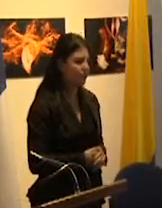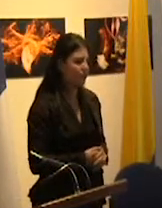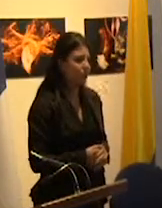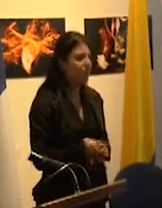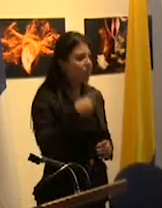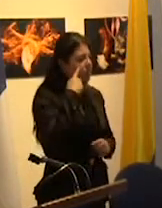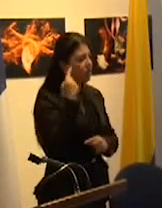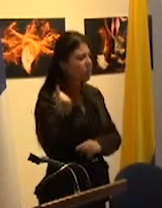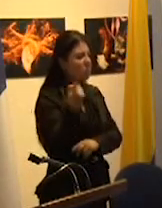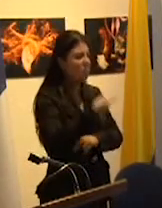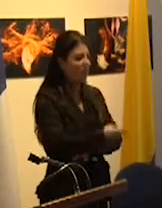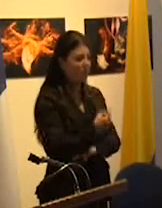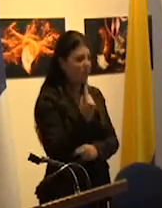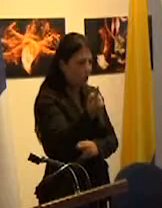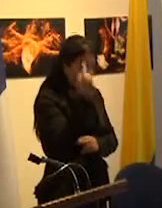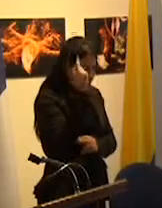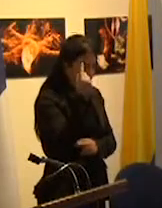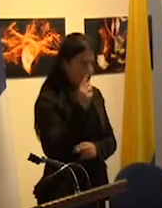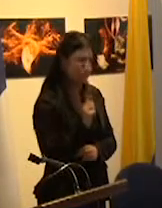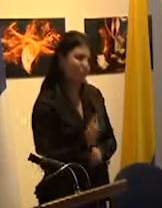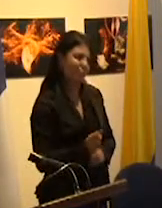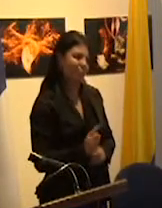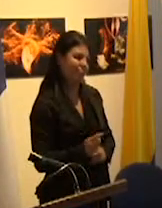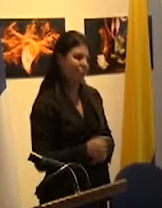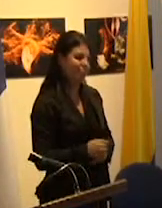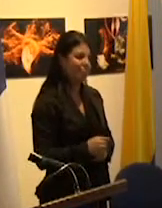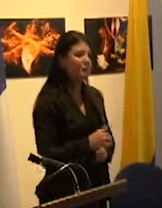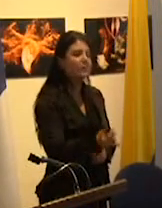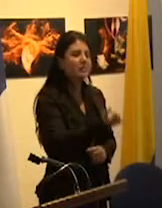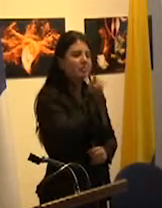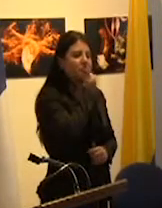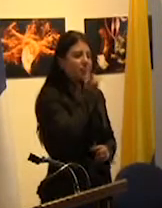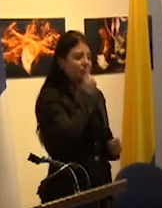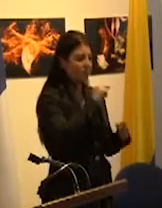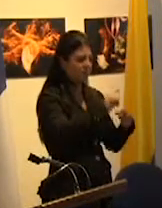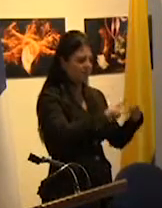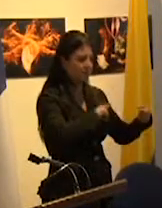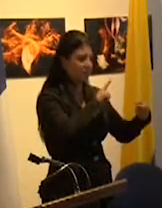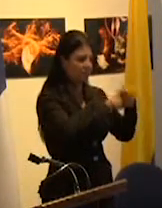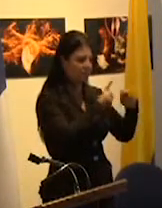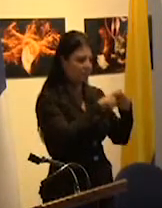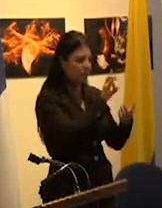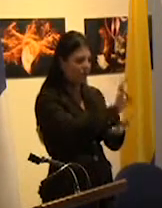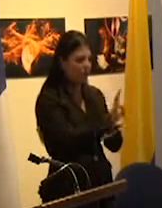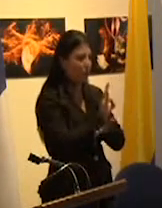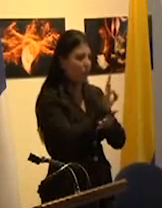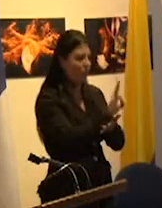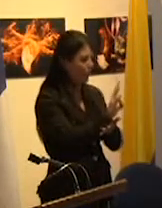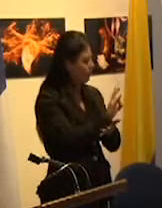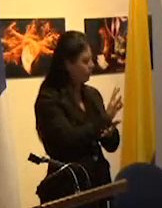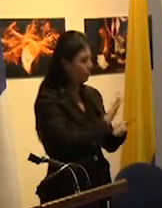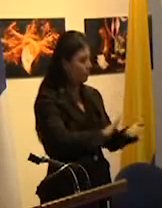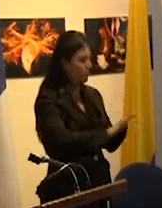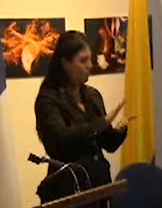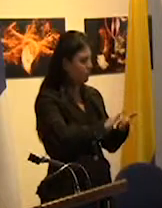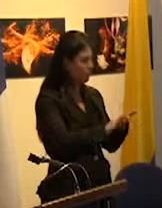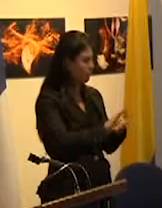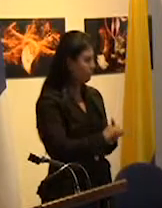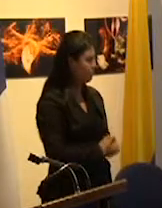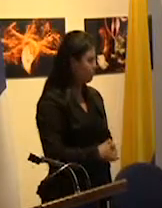comunidad política de pertenencia el primero al sacrar o sea el modelo perdón